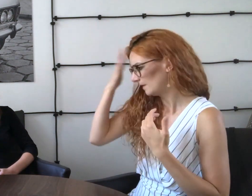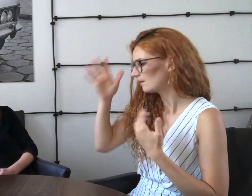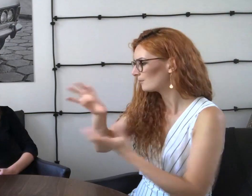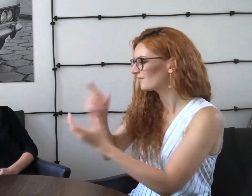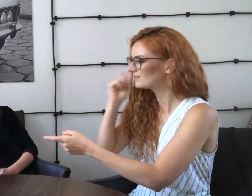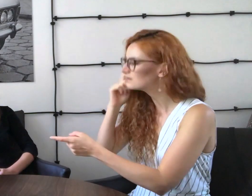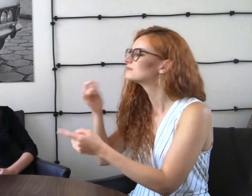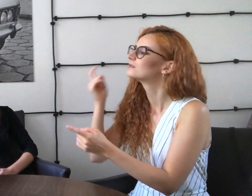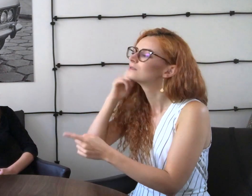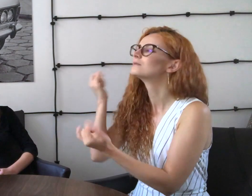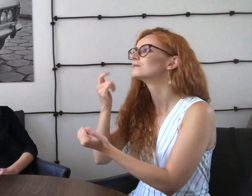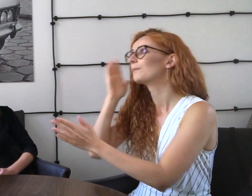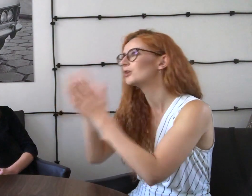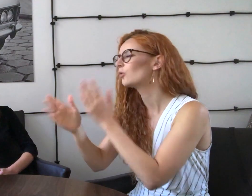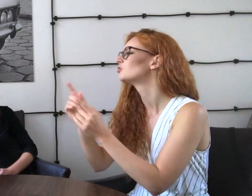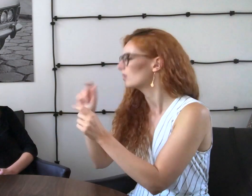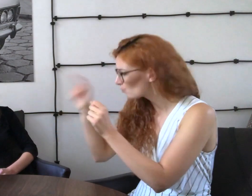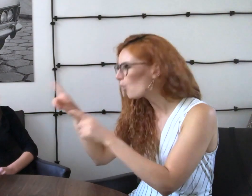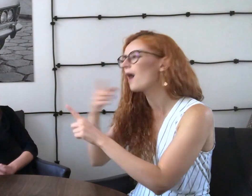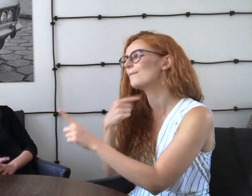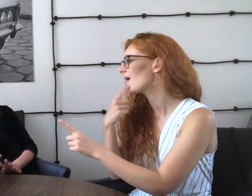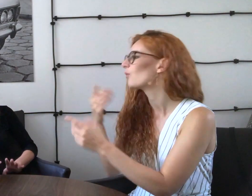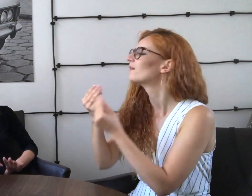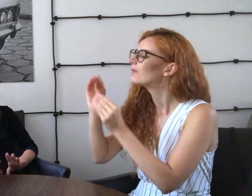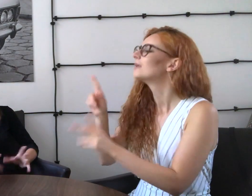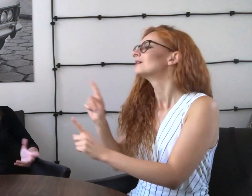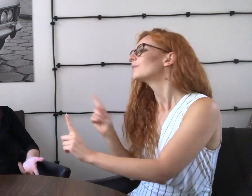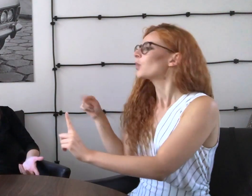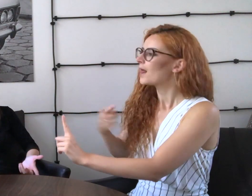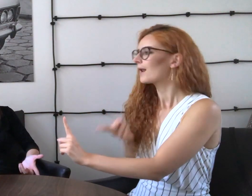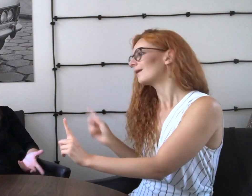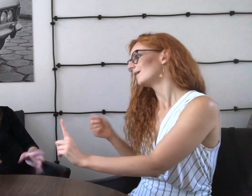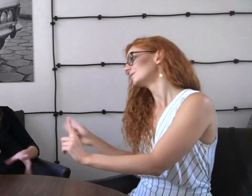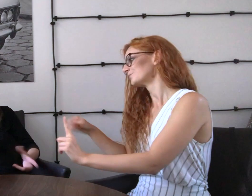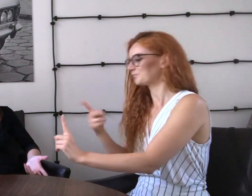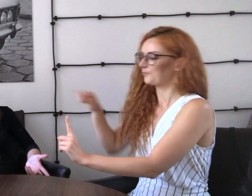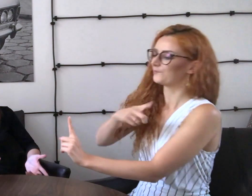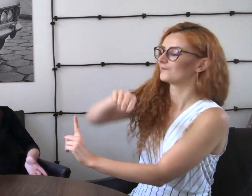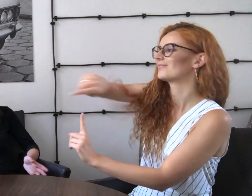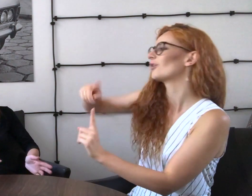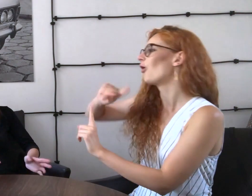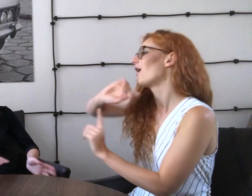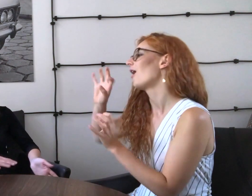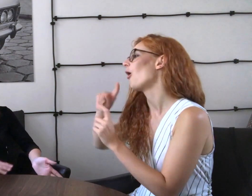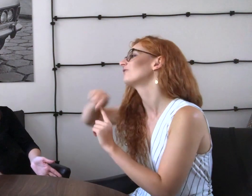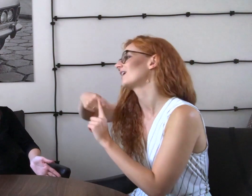Ja wiem, że świat słyszących to jest dużo tej bezpośredności, znaczy nie jest tak dużo tej bezpośredności. Kręcimy,